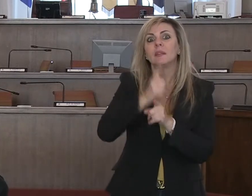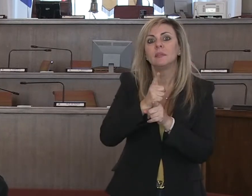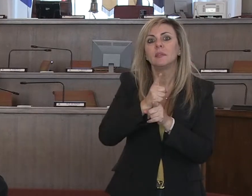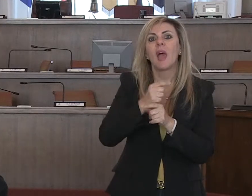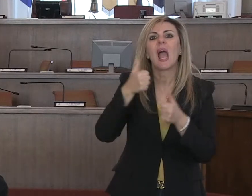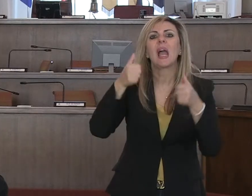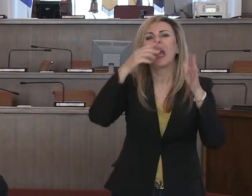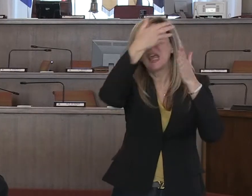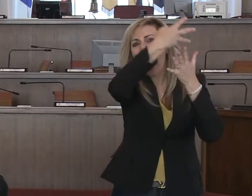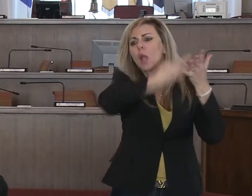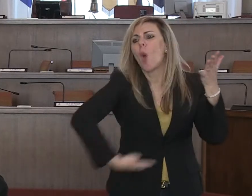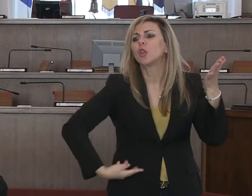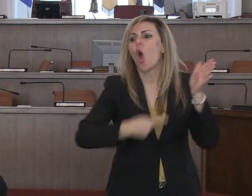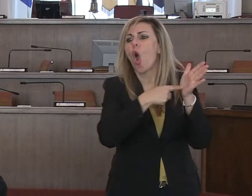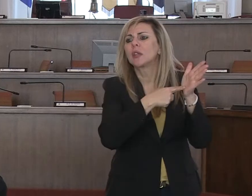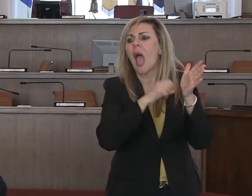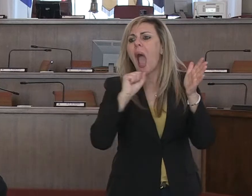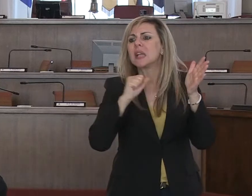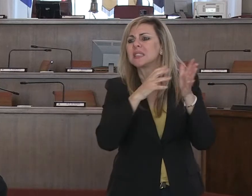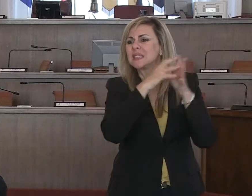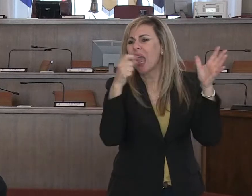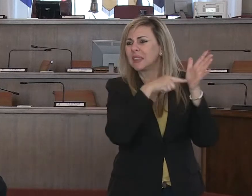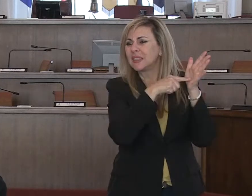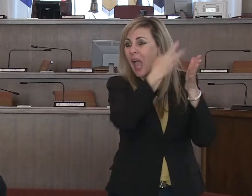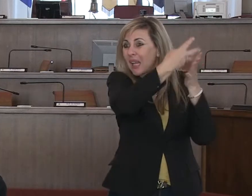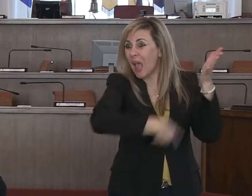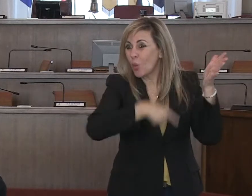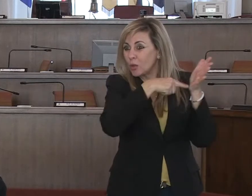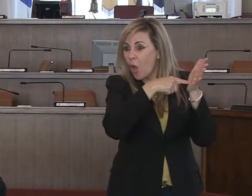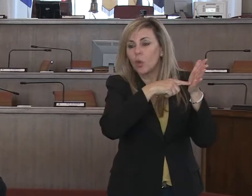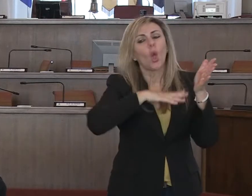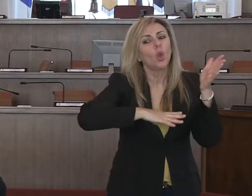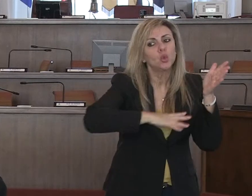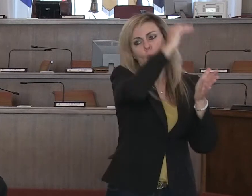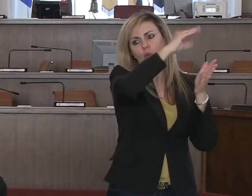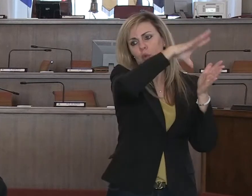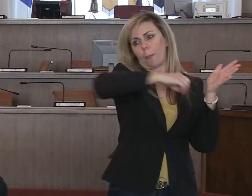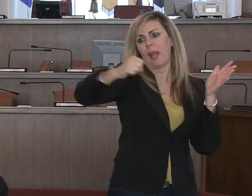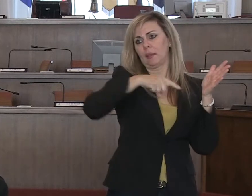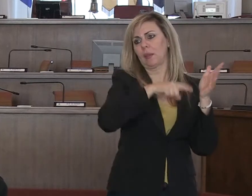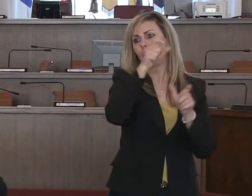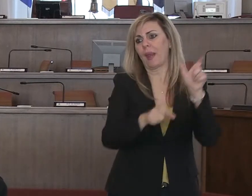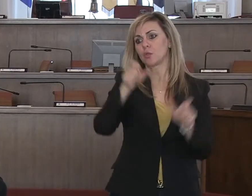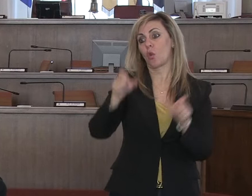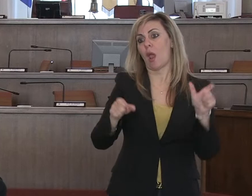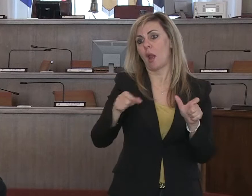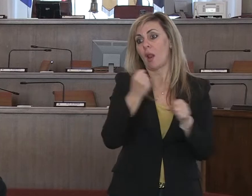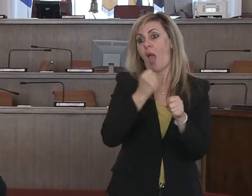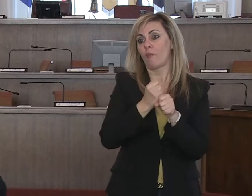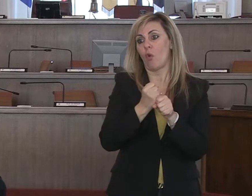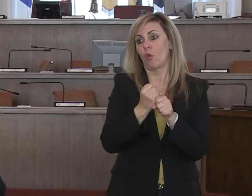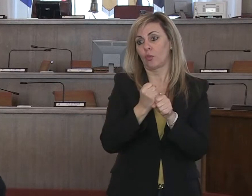gradatorie che ogni azienda aveva a disposizione, tutto il personale. Ma nonostante questo, nonostante i